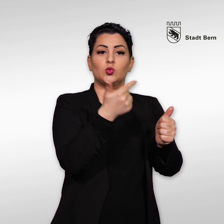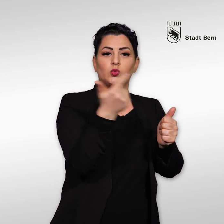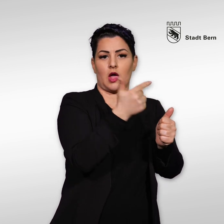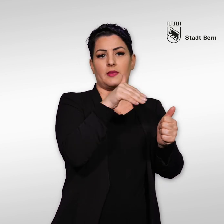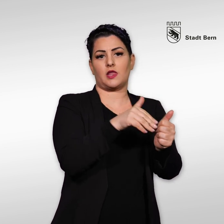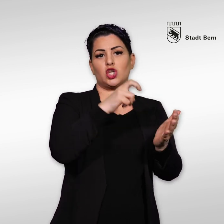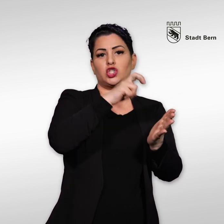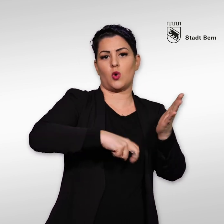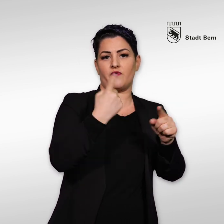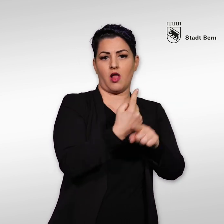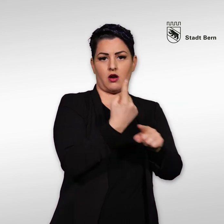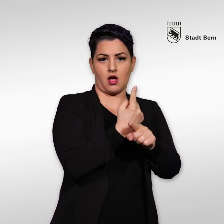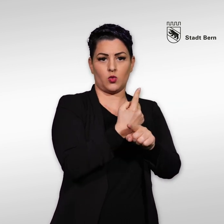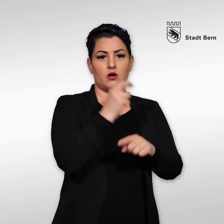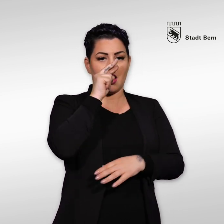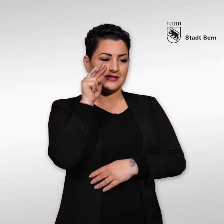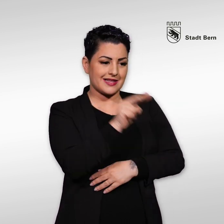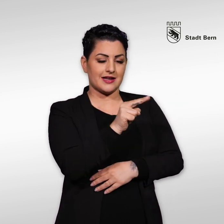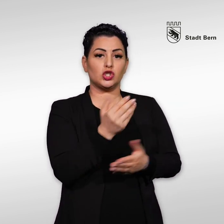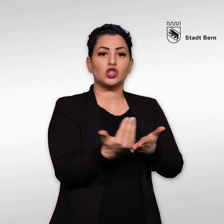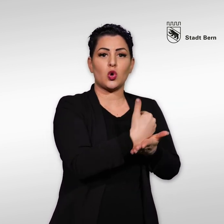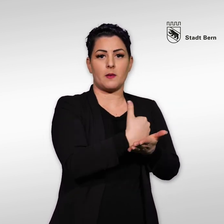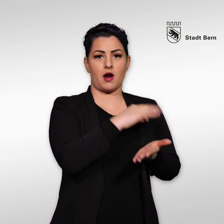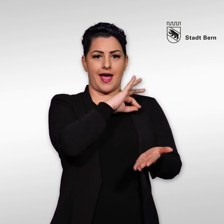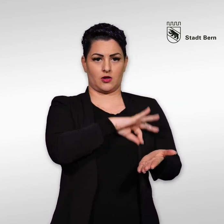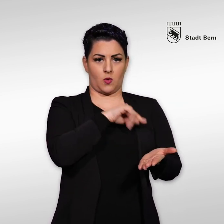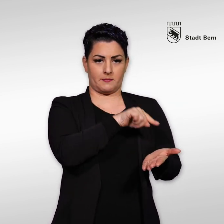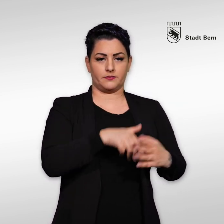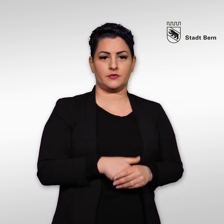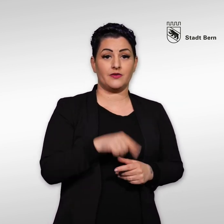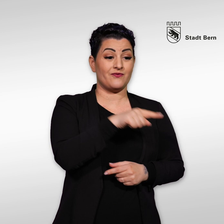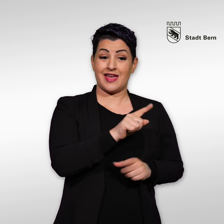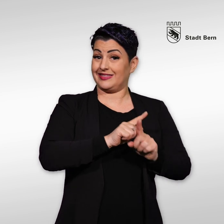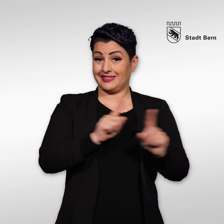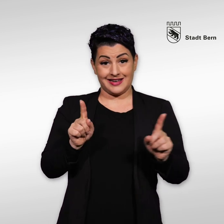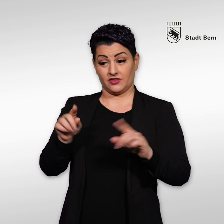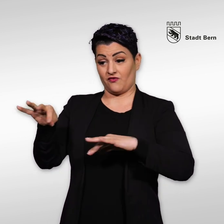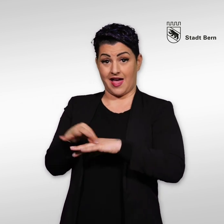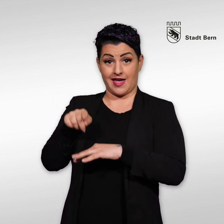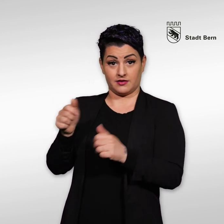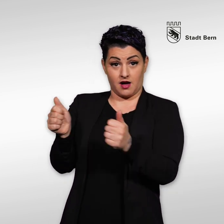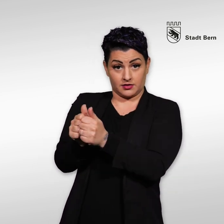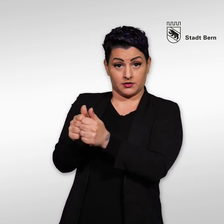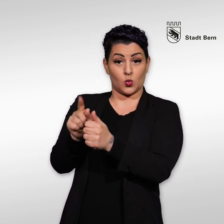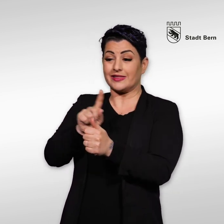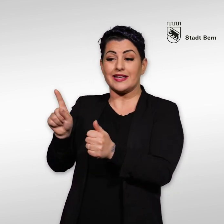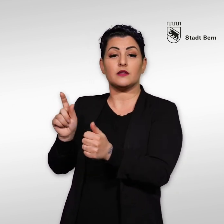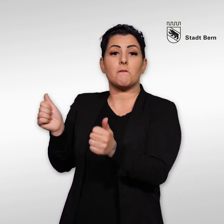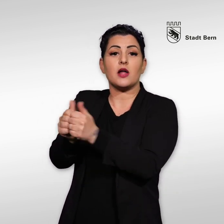gemeinsame Steuerveranlagung, auf der Sie das steuerbare Einkommen finden. Wenn Sie nicht verheiratet sind oder nicht in einer